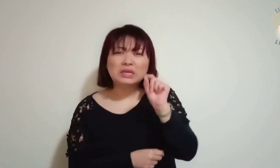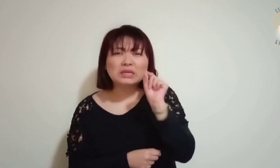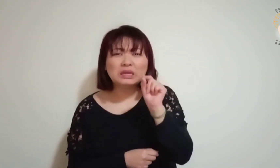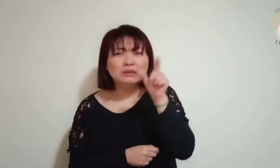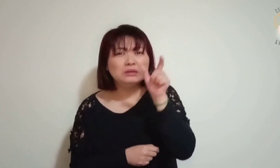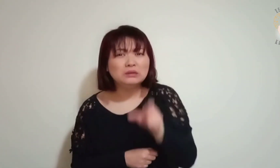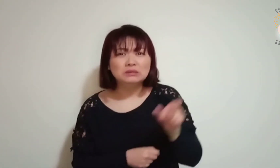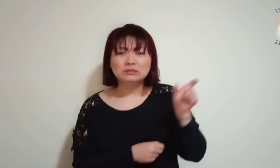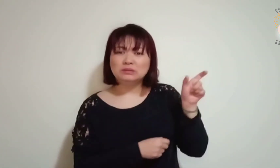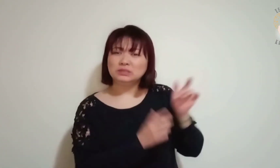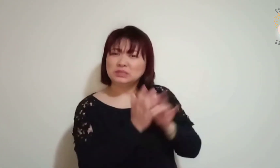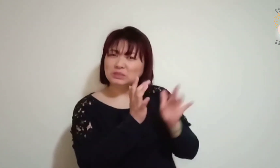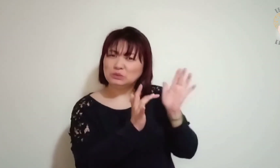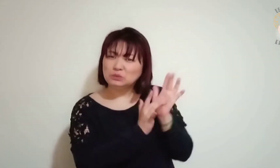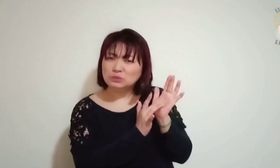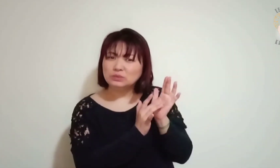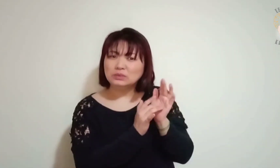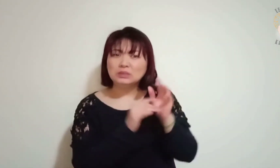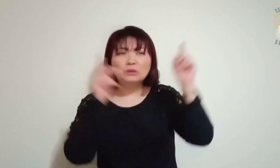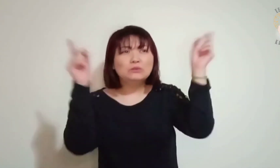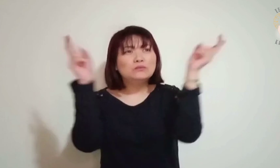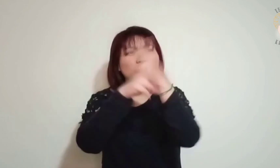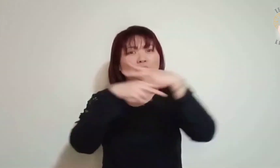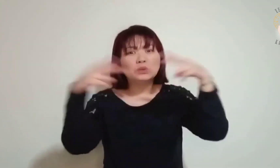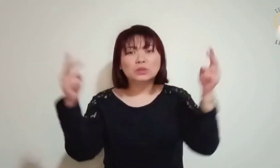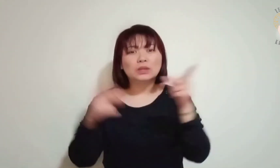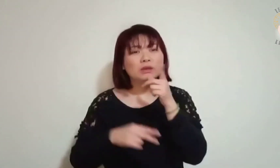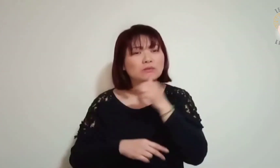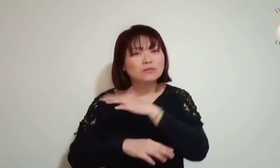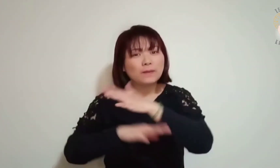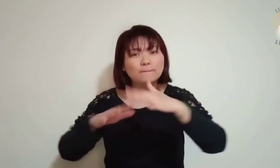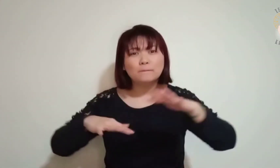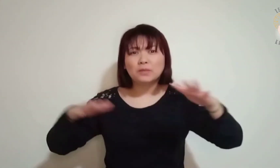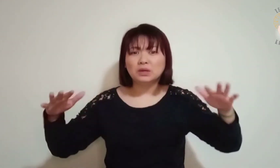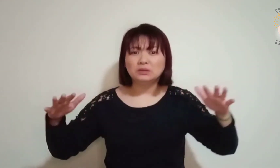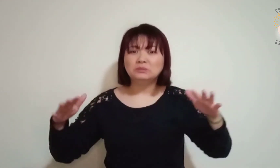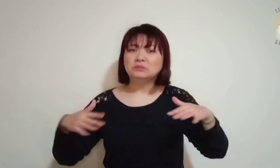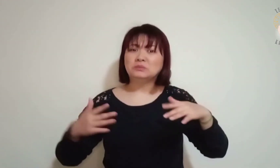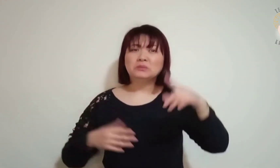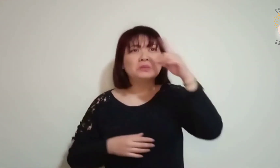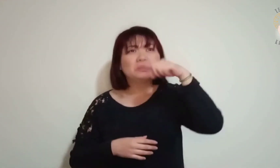Quem é este? A quem até o vento e o mar obedecem?